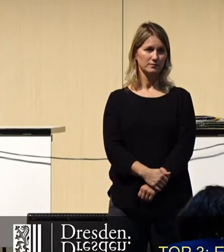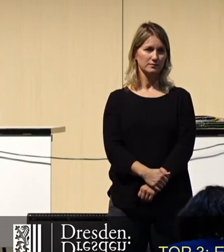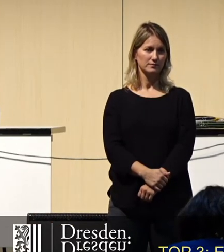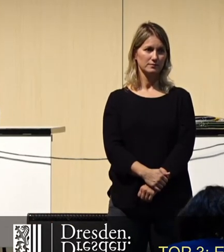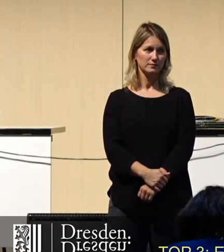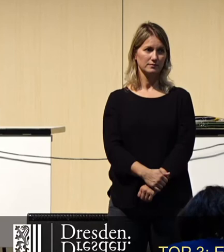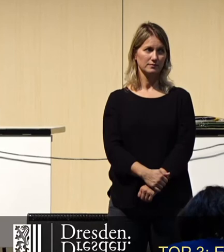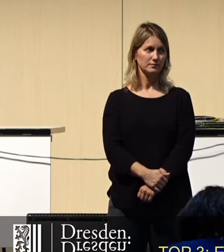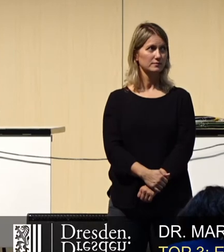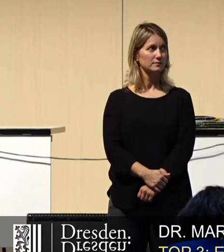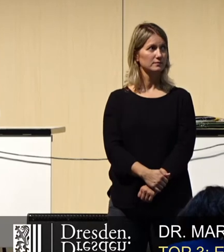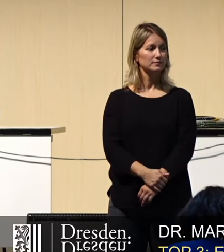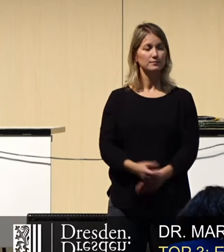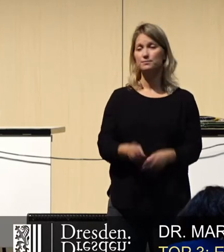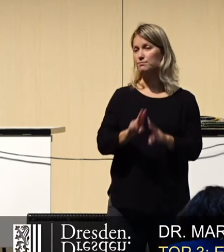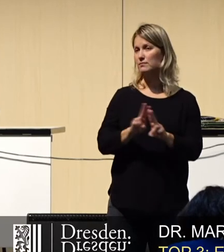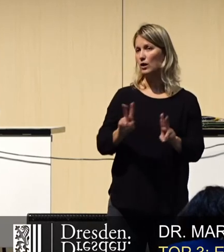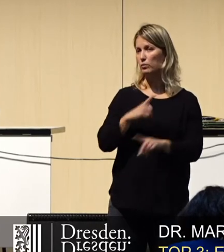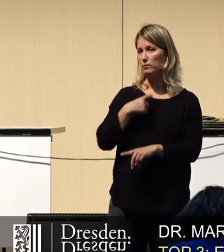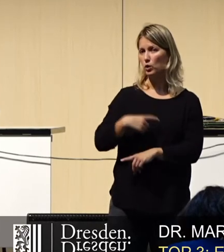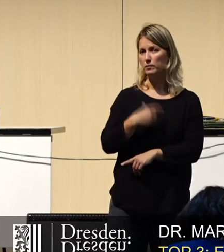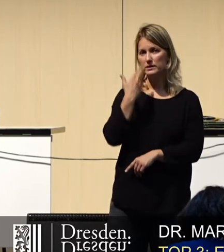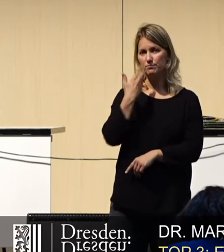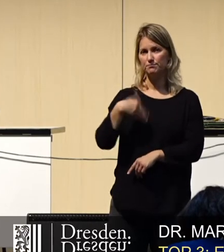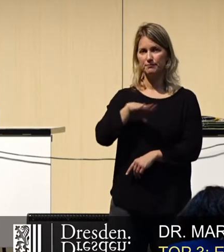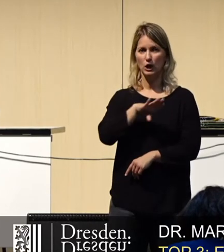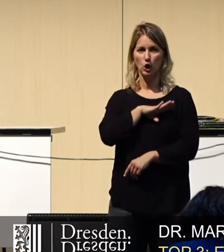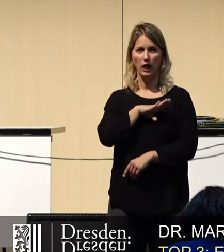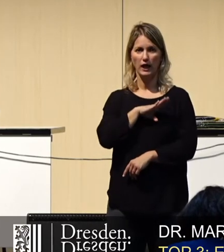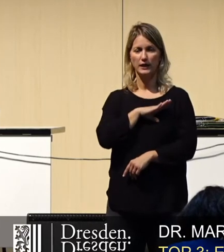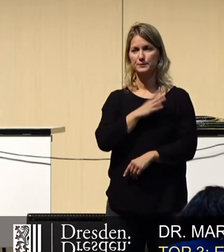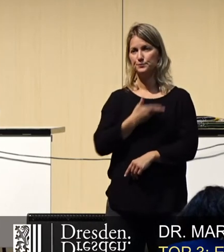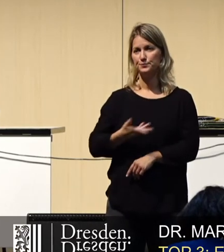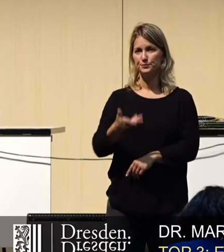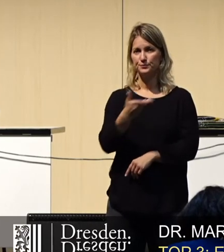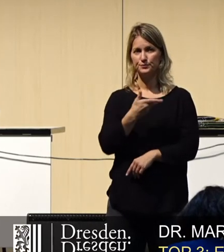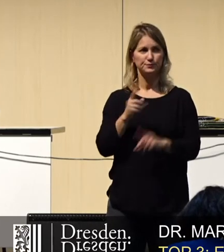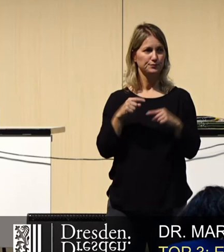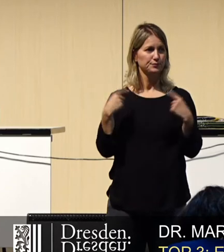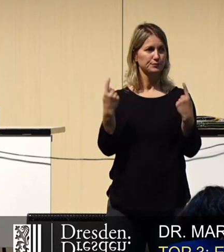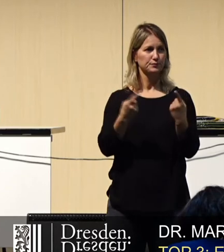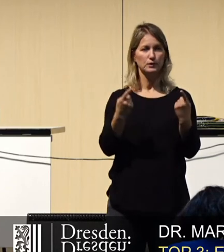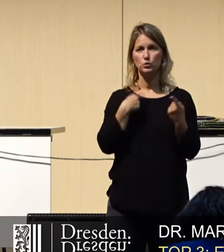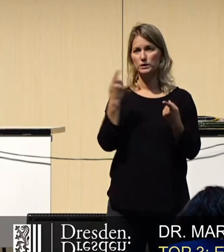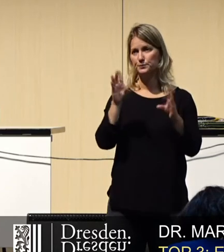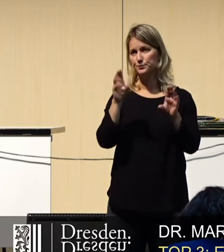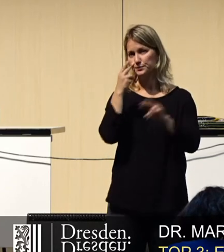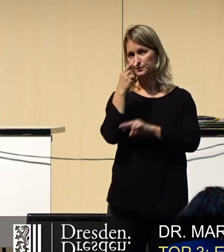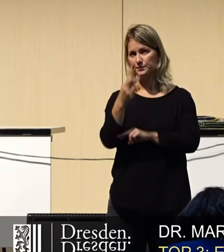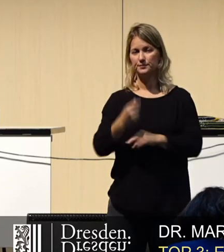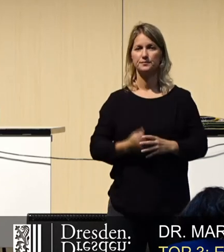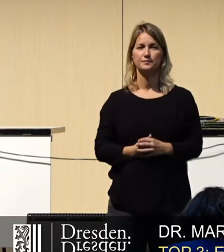Sehr geehrter Herr Oberbürgermeister, liebe Kolleginnen und Kollegen, liebe Menschen im Saal und im Stream.